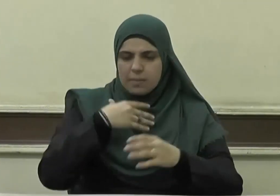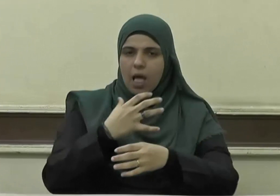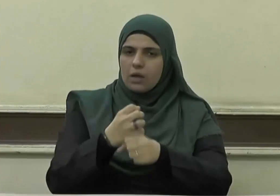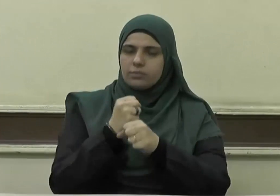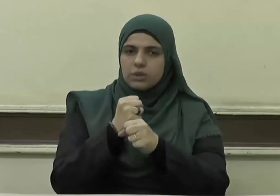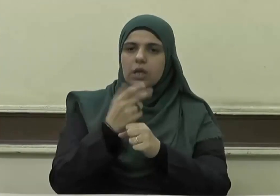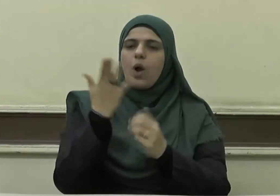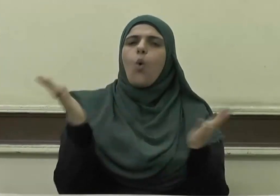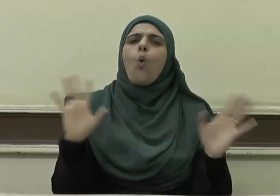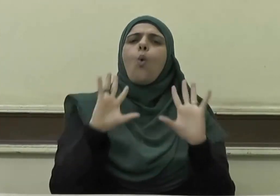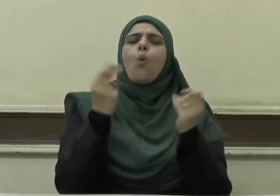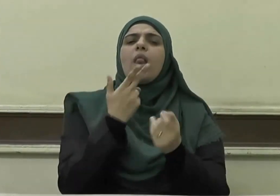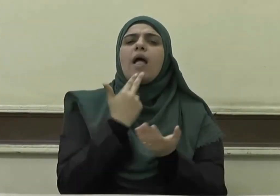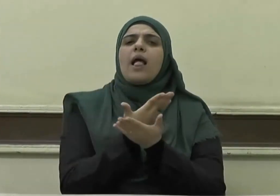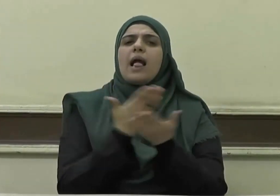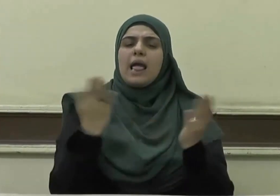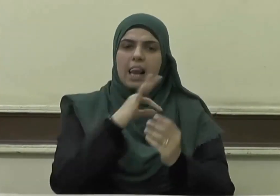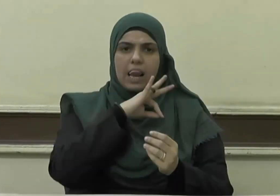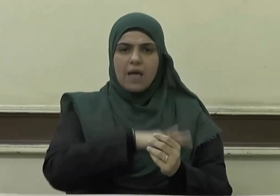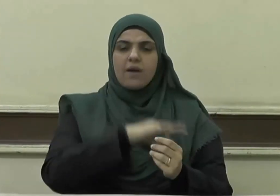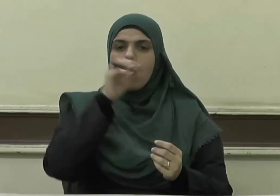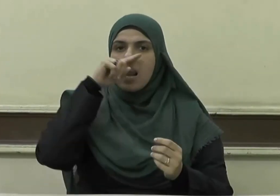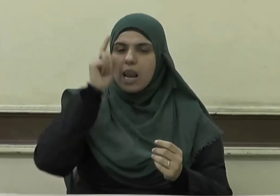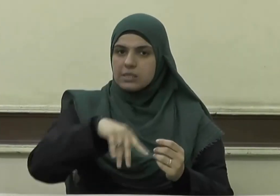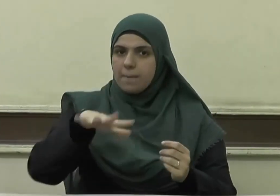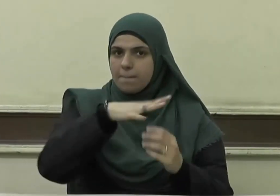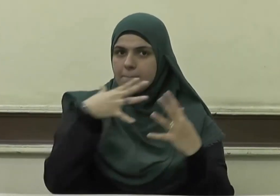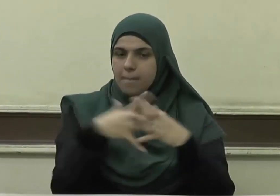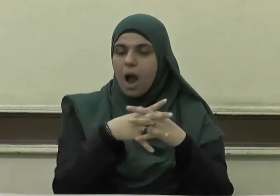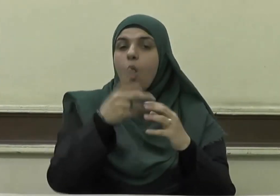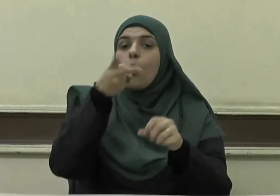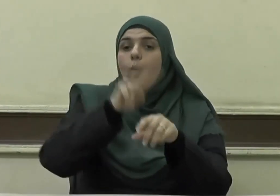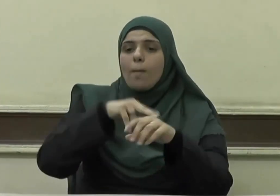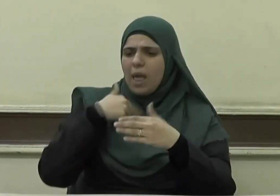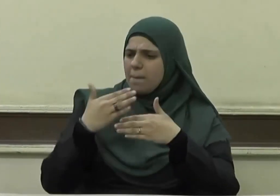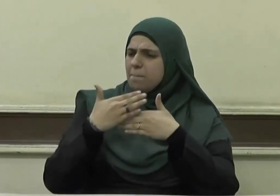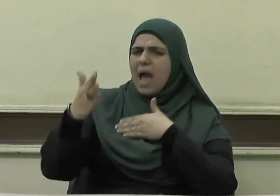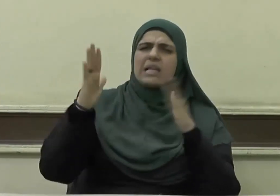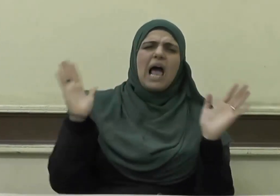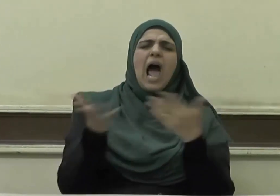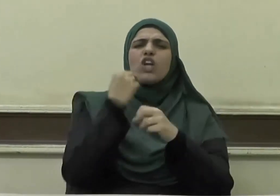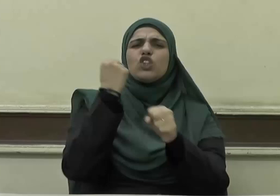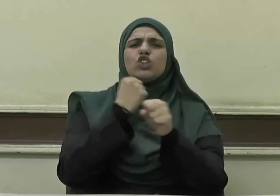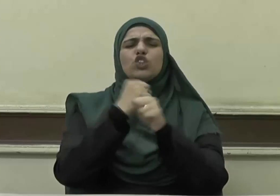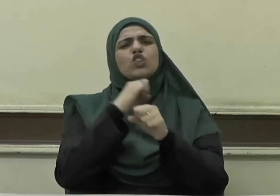خير نافع وأن نبتعد عن كل شر ضار